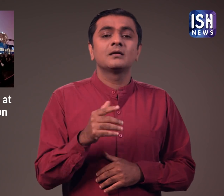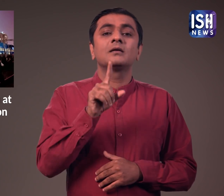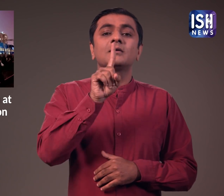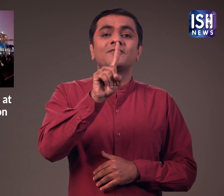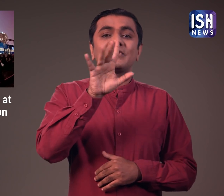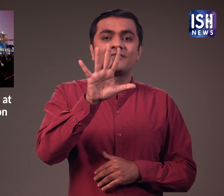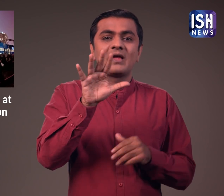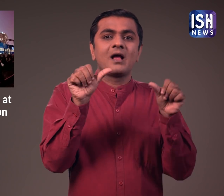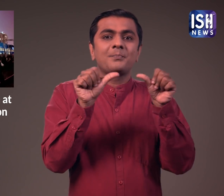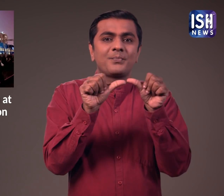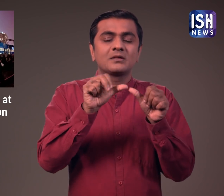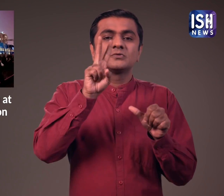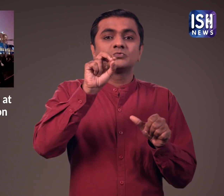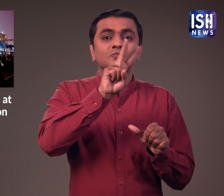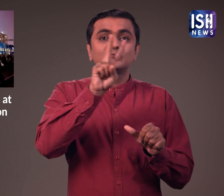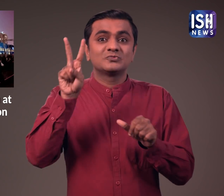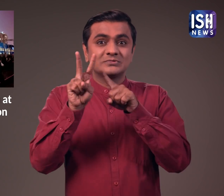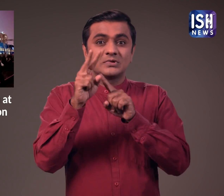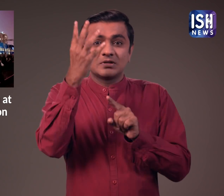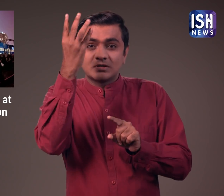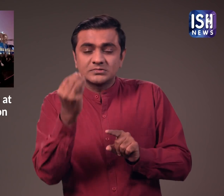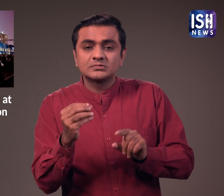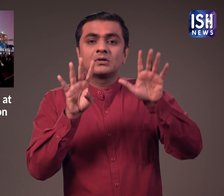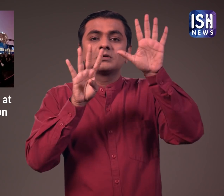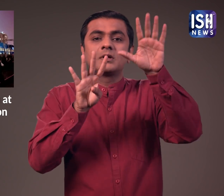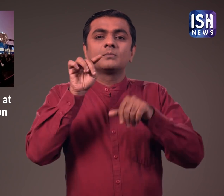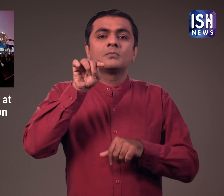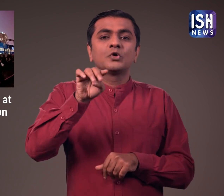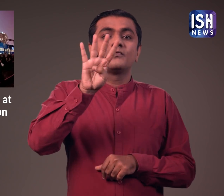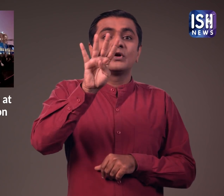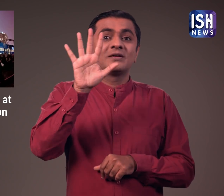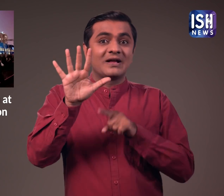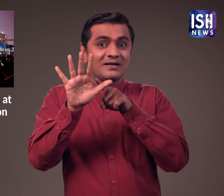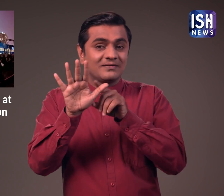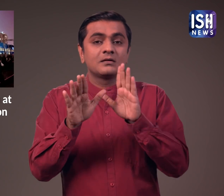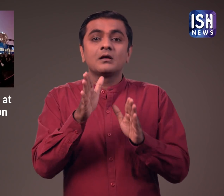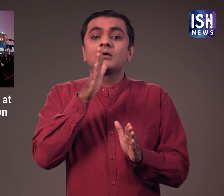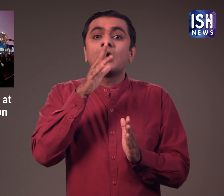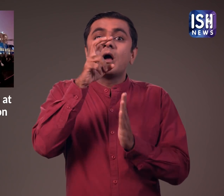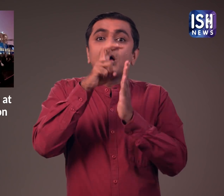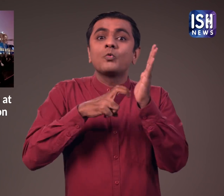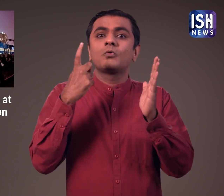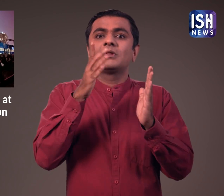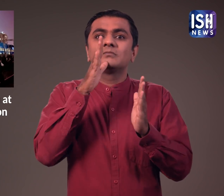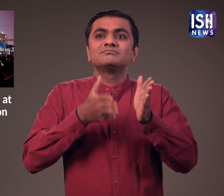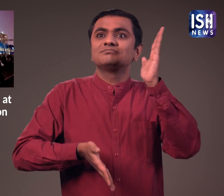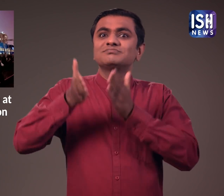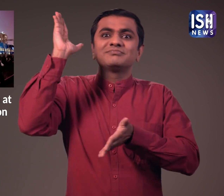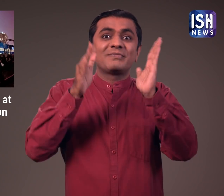को राद पौने 10 बजे लंबी दूरी की दो ट्रेने गड़क एक्सप्रेस